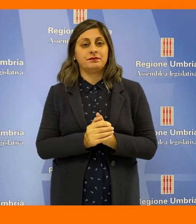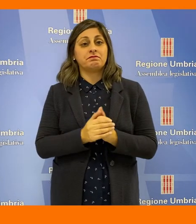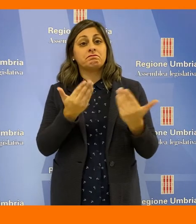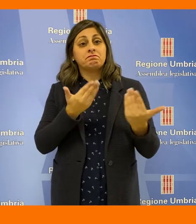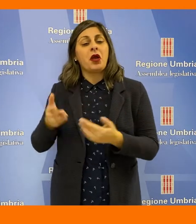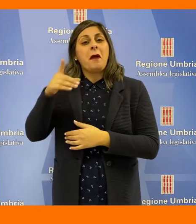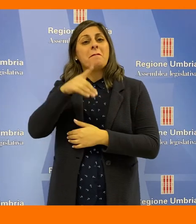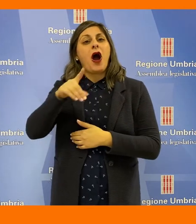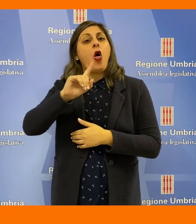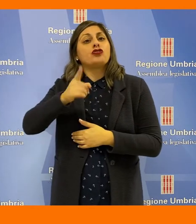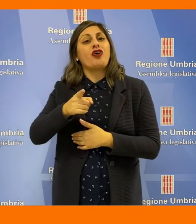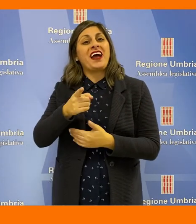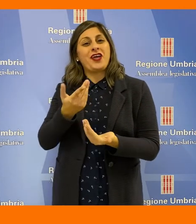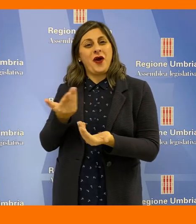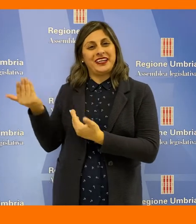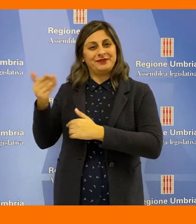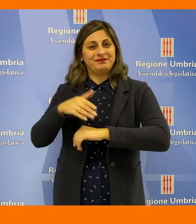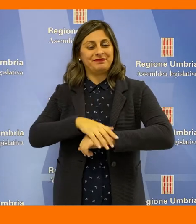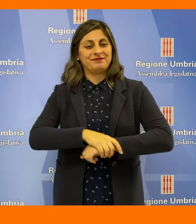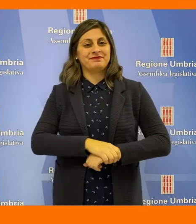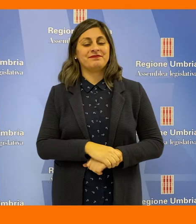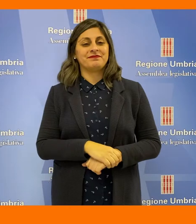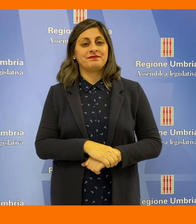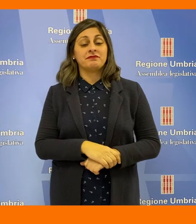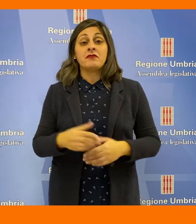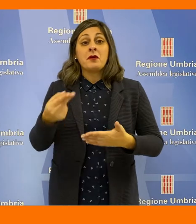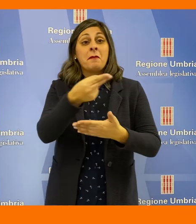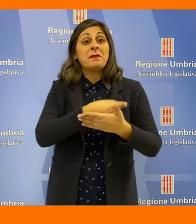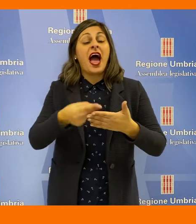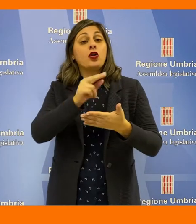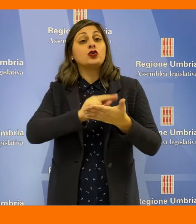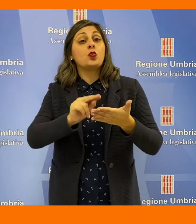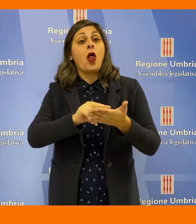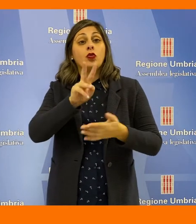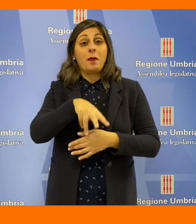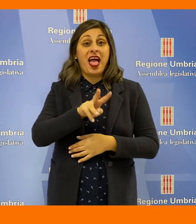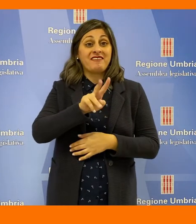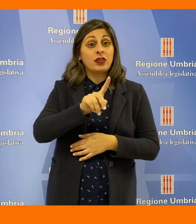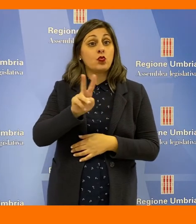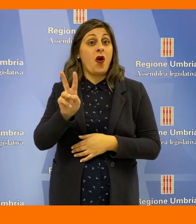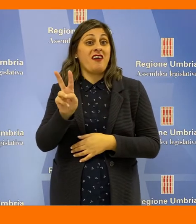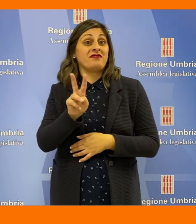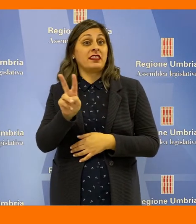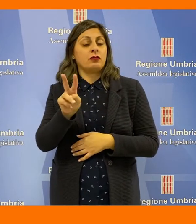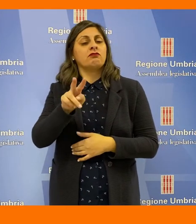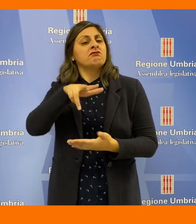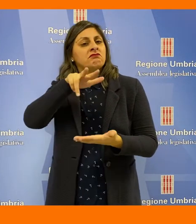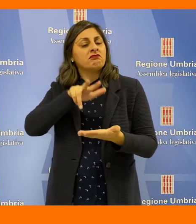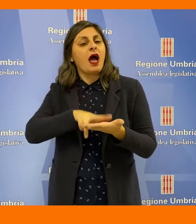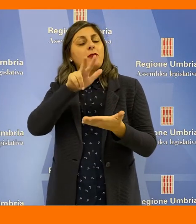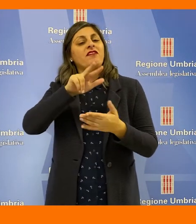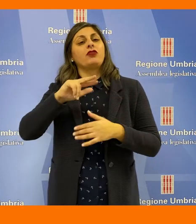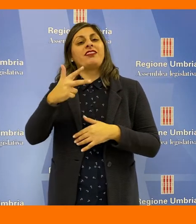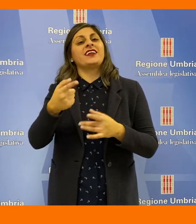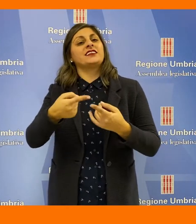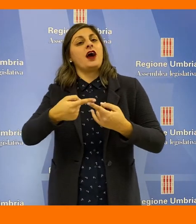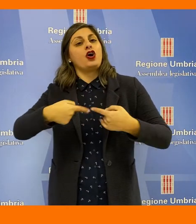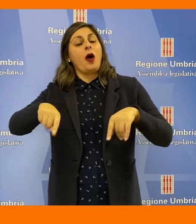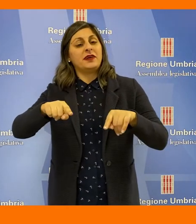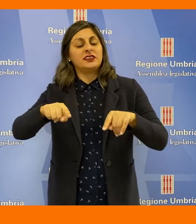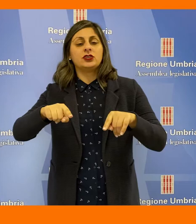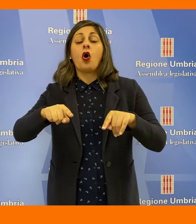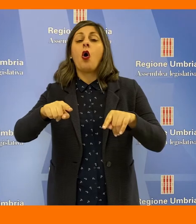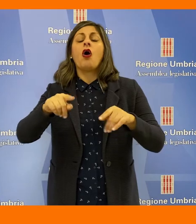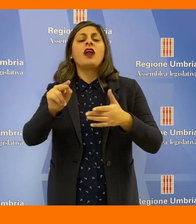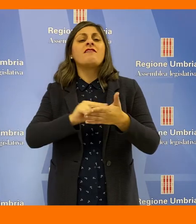Paola Agabiti. Paolo Giovagnoni. Il piano scuole 2021-2022 è stato approvato